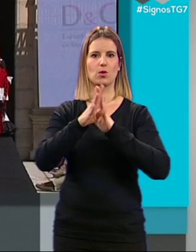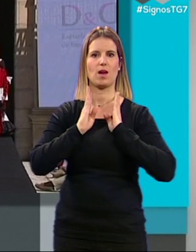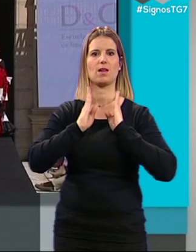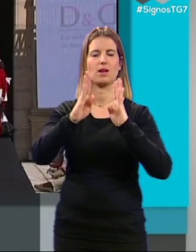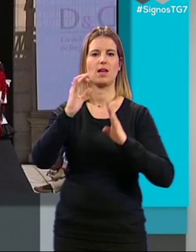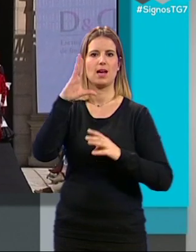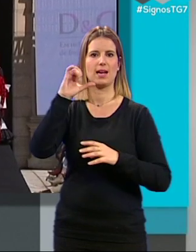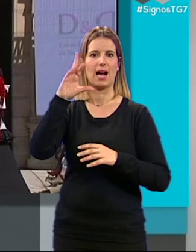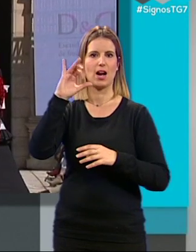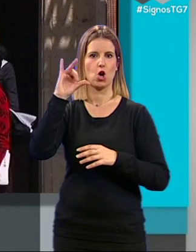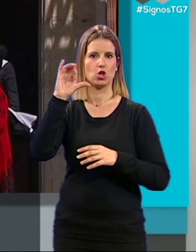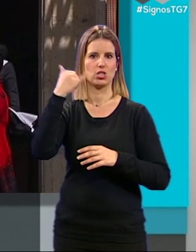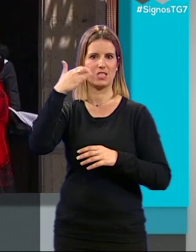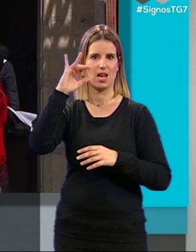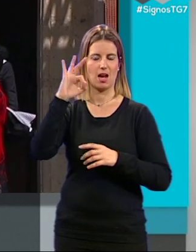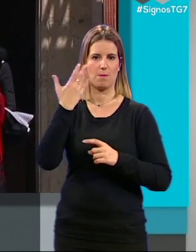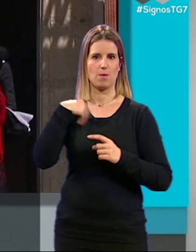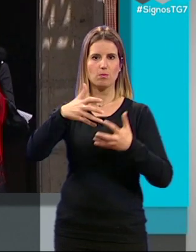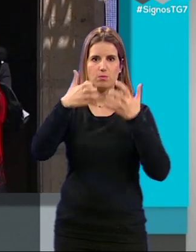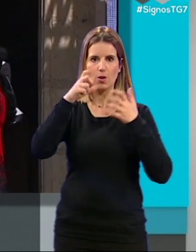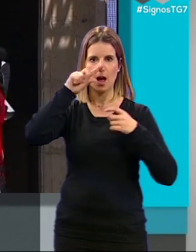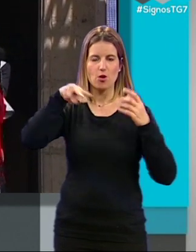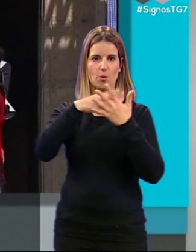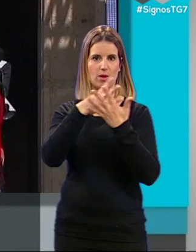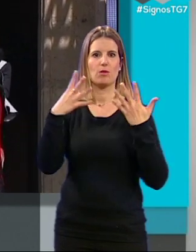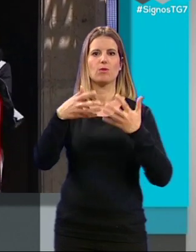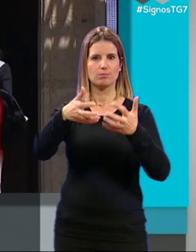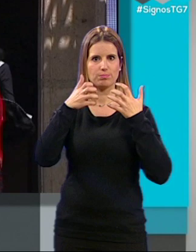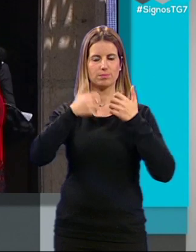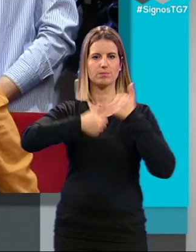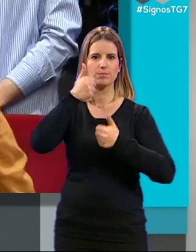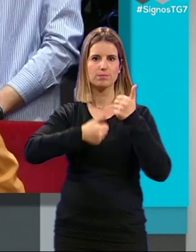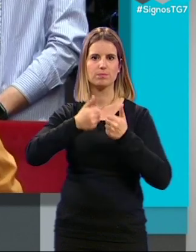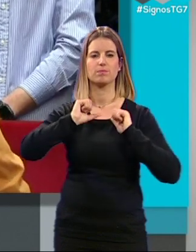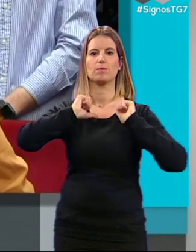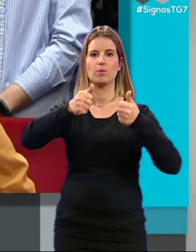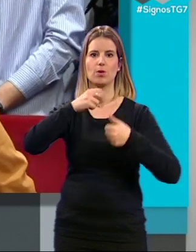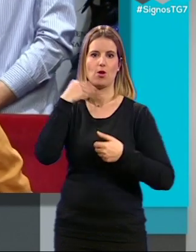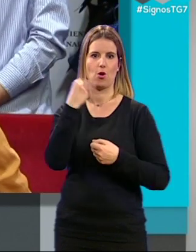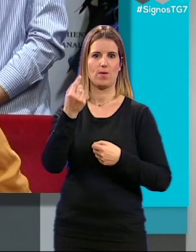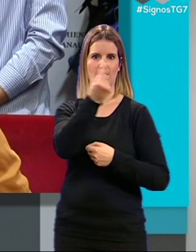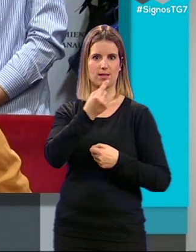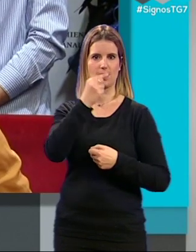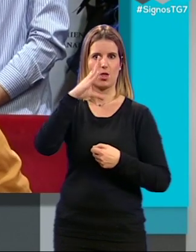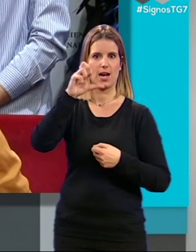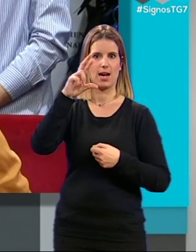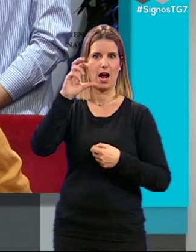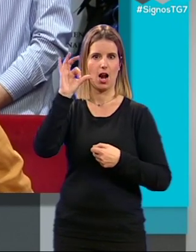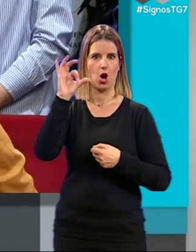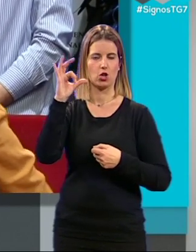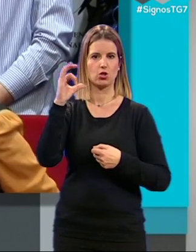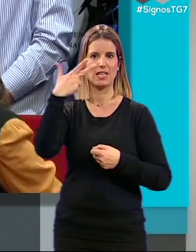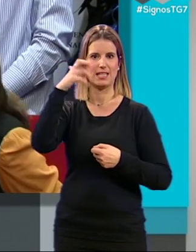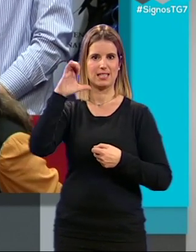joven diseñador que ganó el certamen de 2019. Empezamos con los jóvenes diseñadores y Carlos Checa tenemos a Antonio